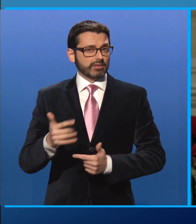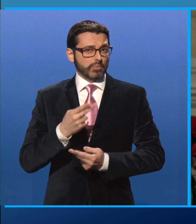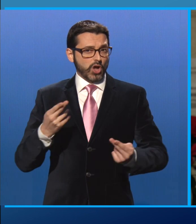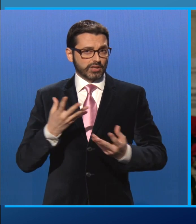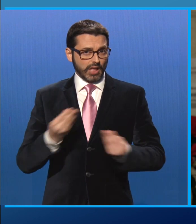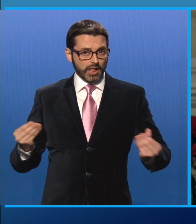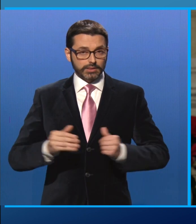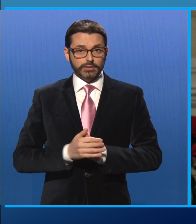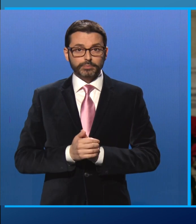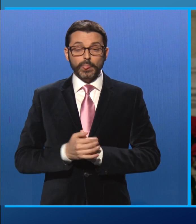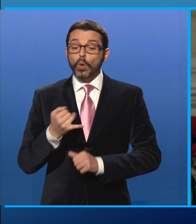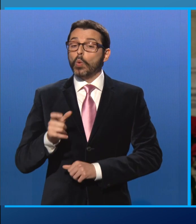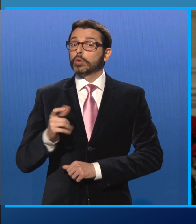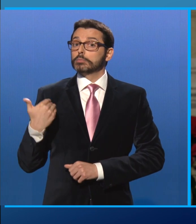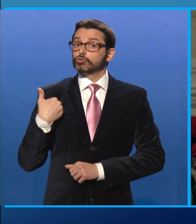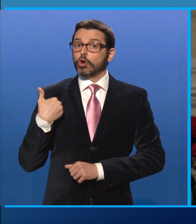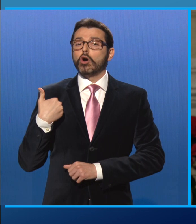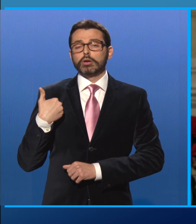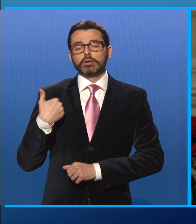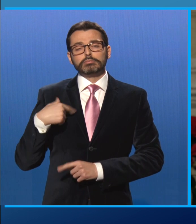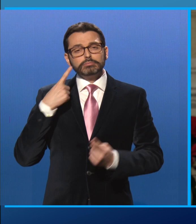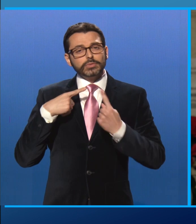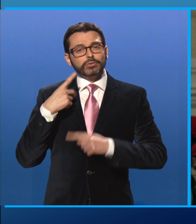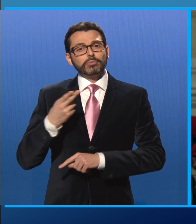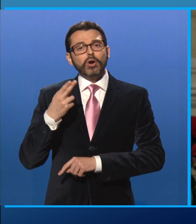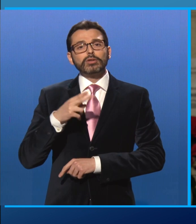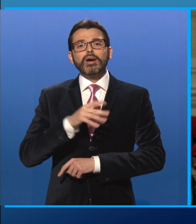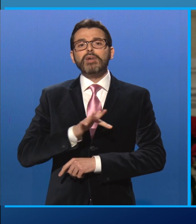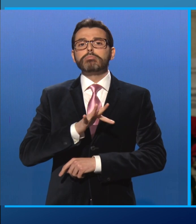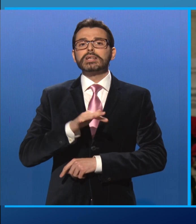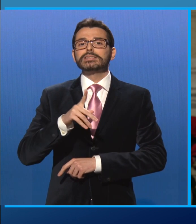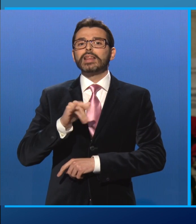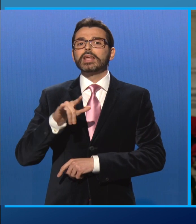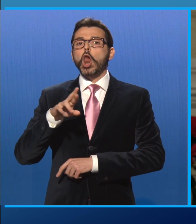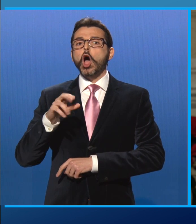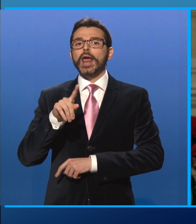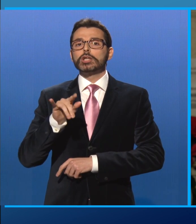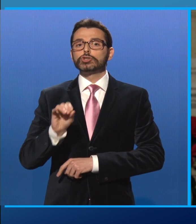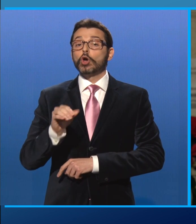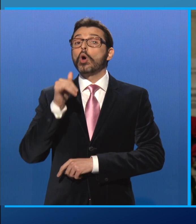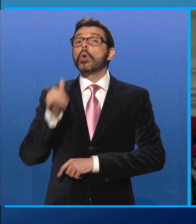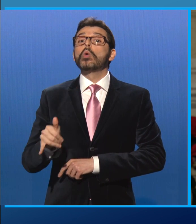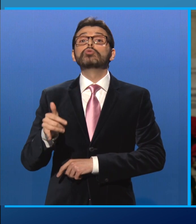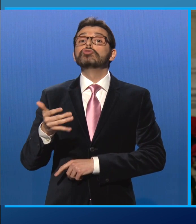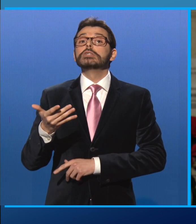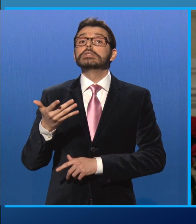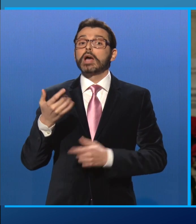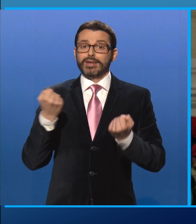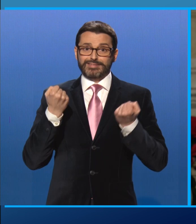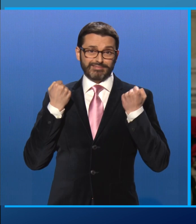Negli ultimi giorni abbiamo pianto Fabrizia Di Lorenzo, uccisa nell'attentato di Berlino, così come era avvenuto